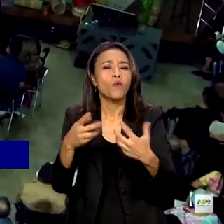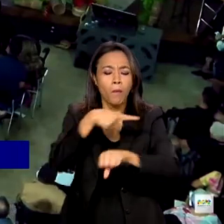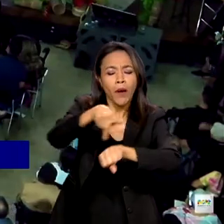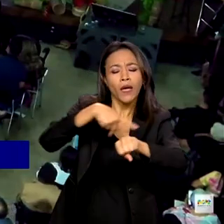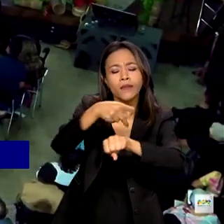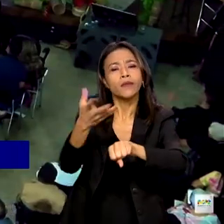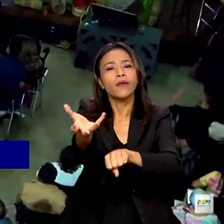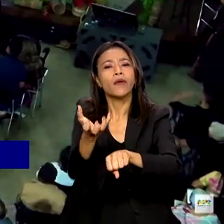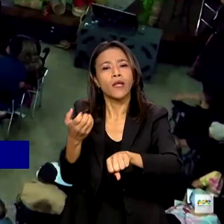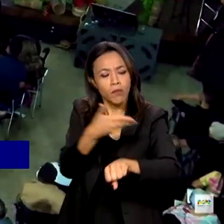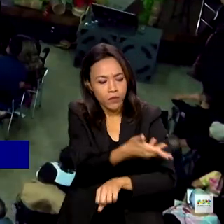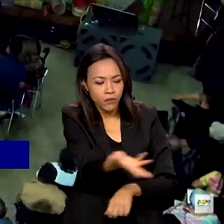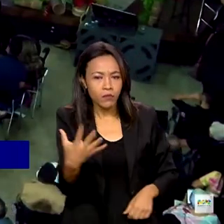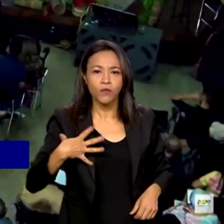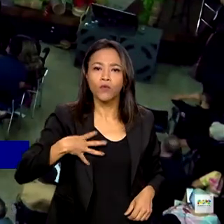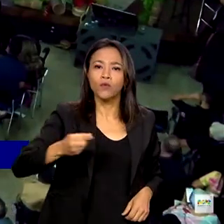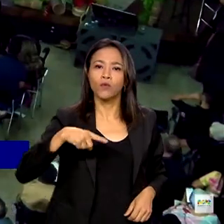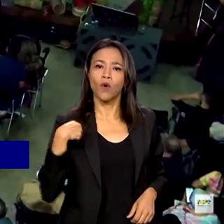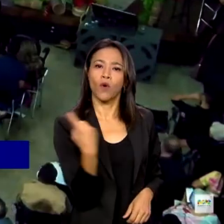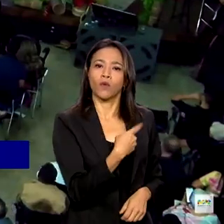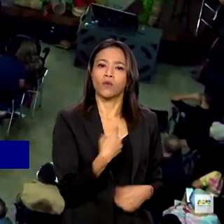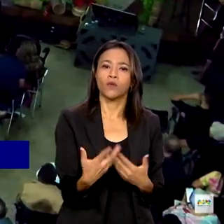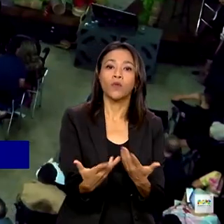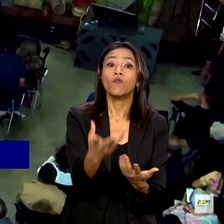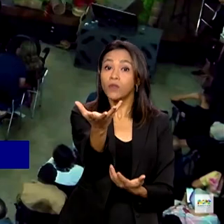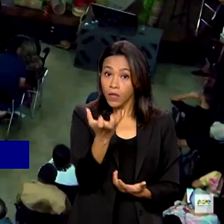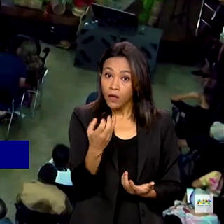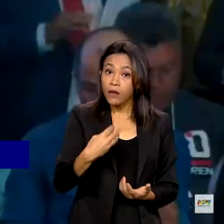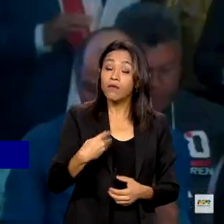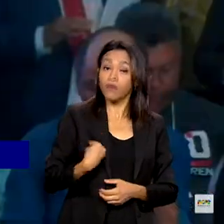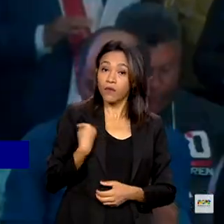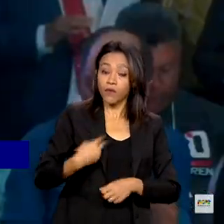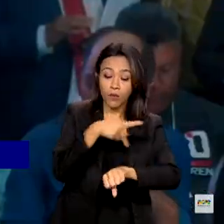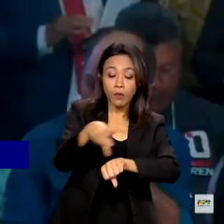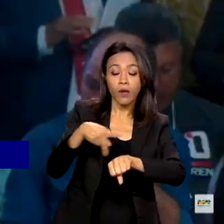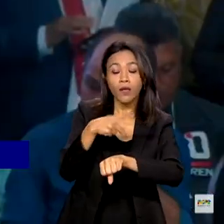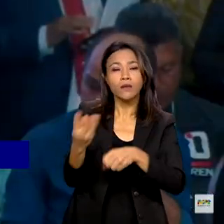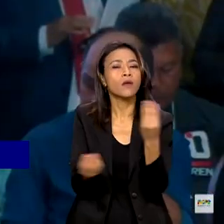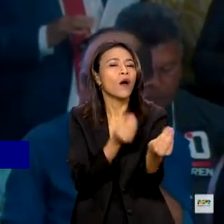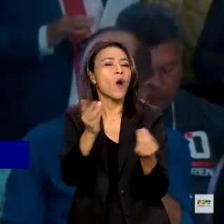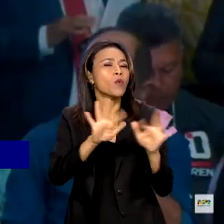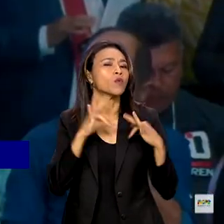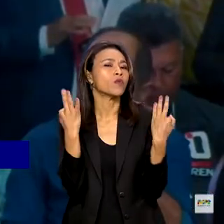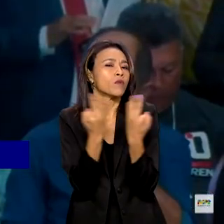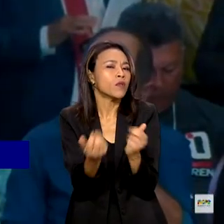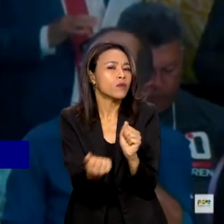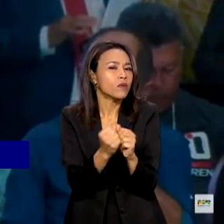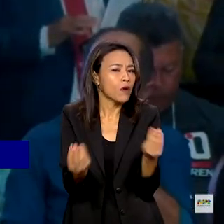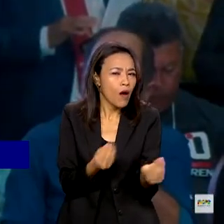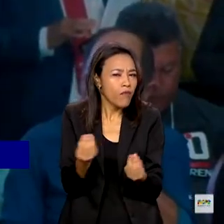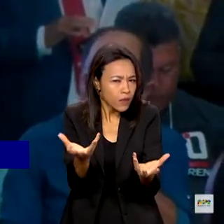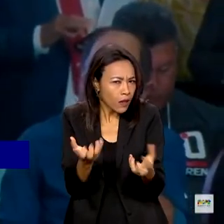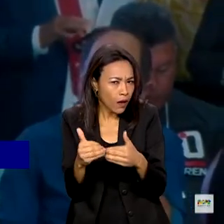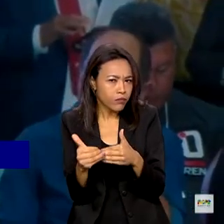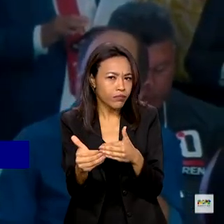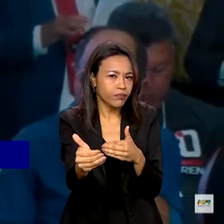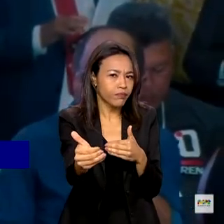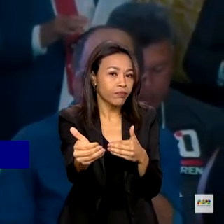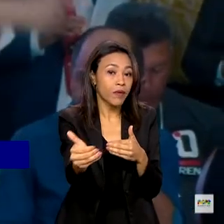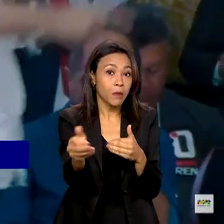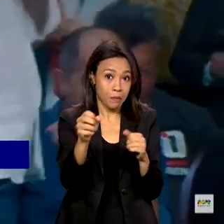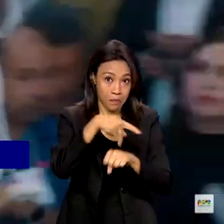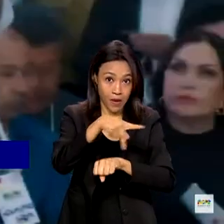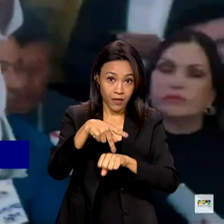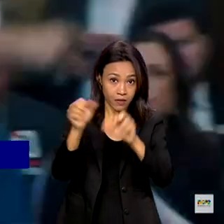filhos. Qual país que você quer viver e construir a sua família. É o país da paz,